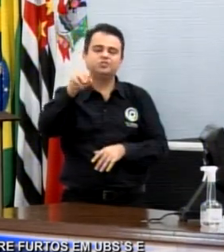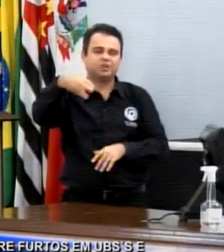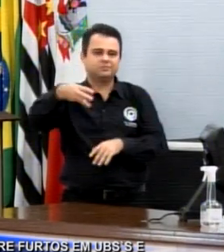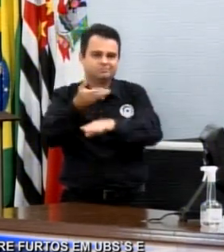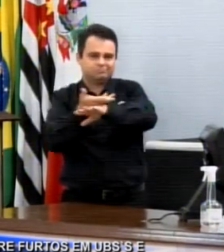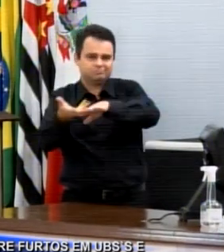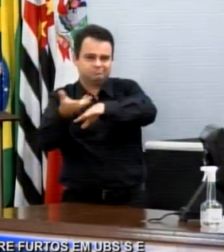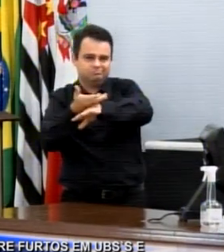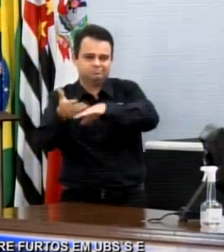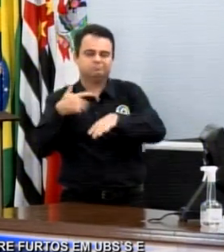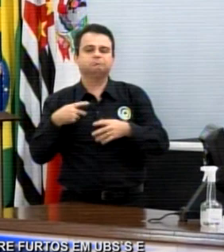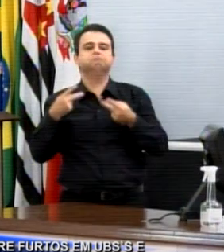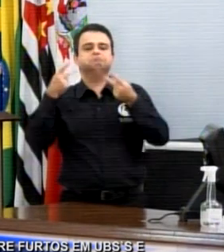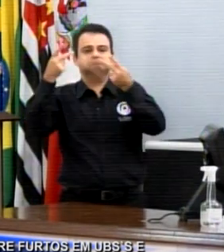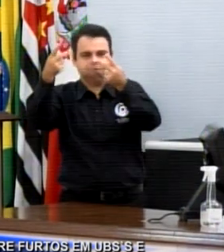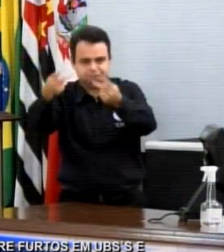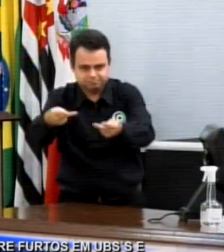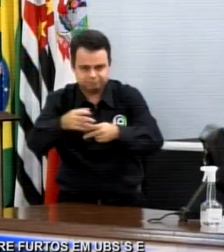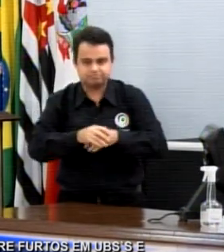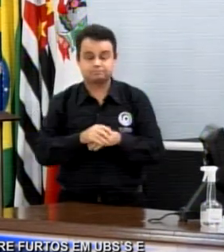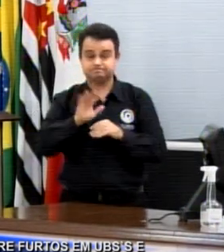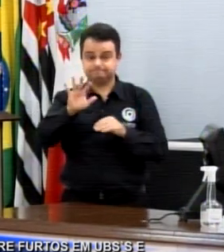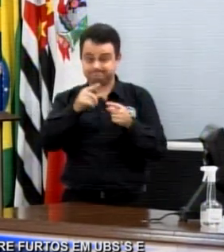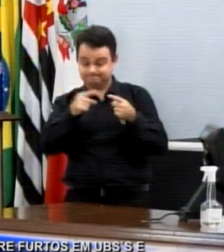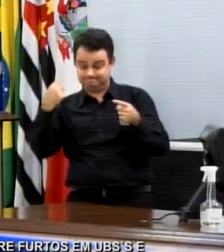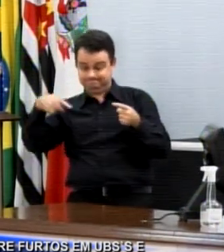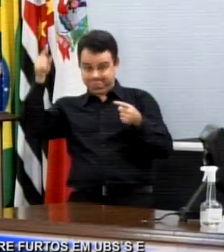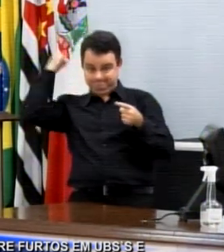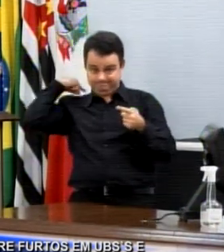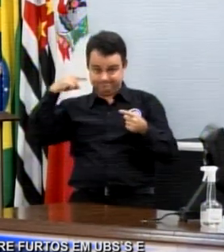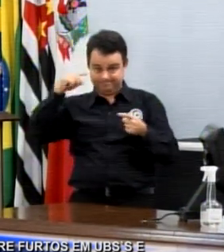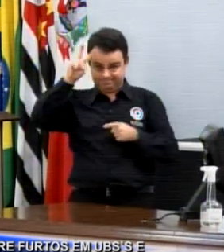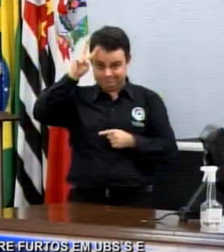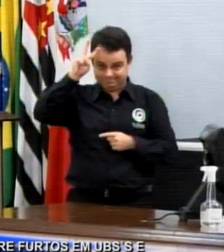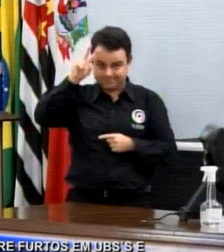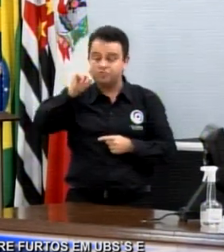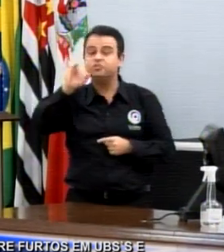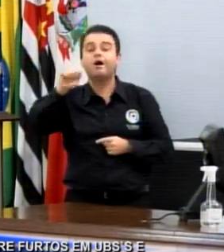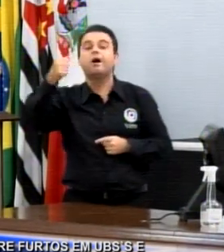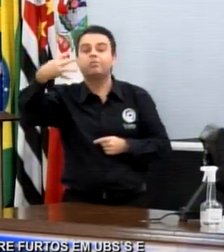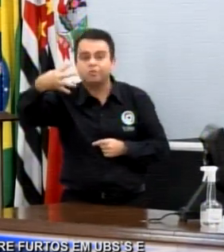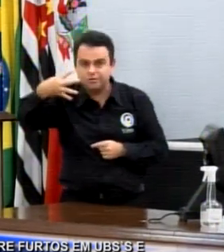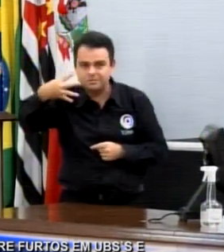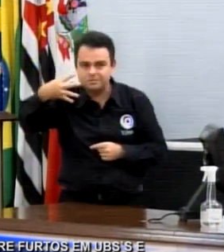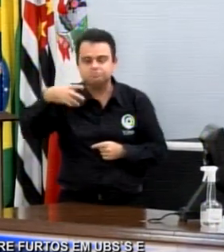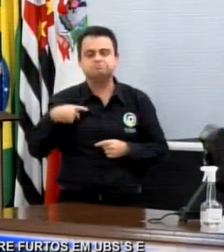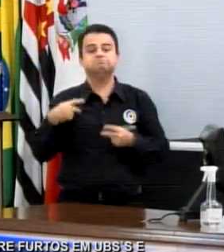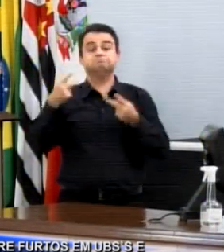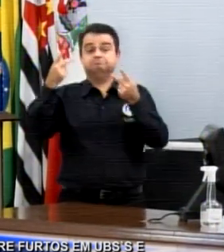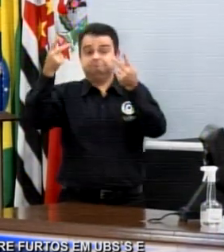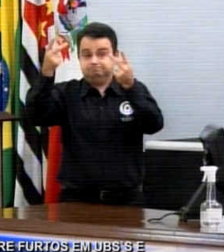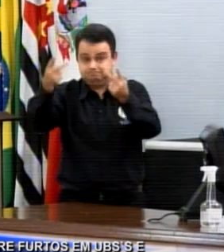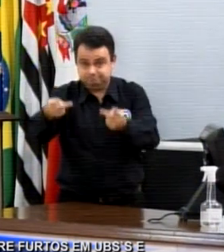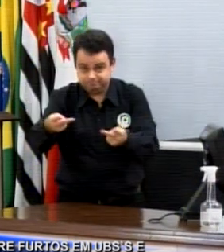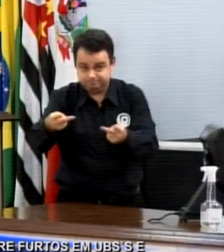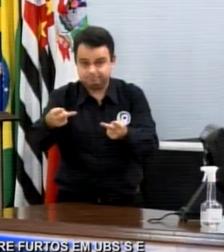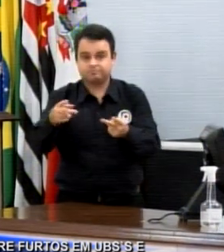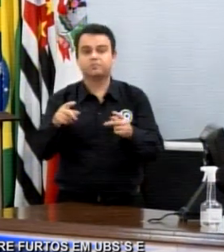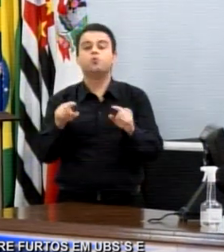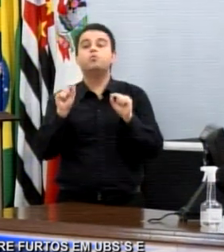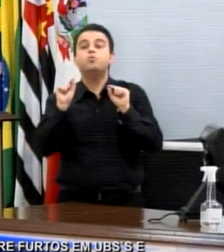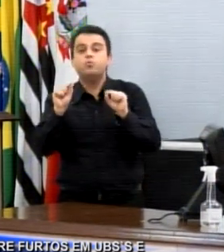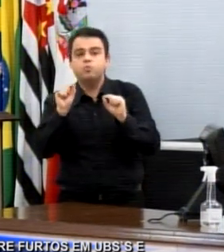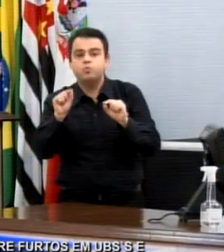Na véspera de feriado, segunda-feira, véspera de feriado, dia 14, conseguiram levar aquelas três peças do ar